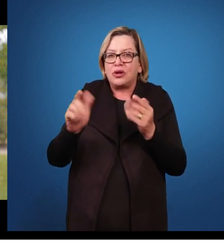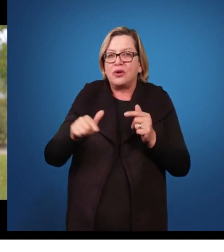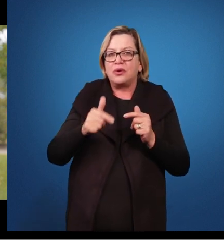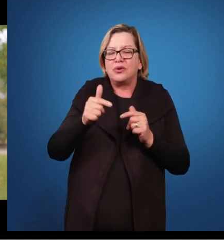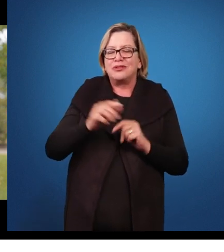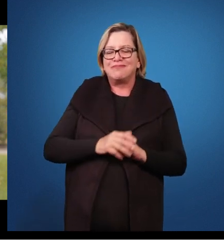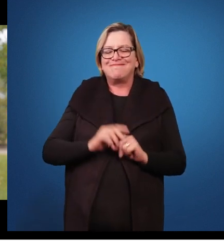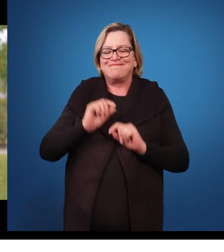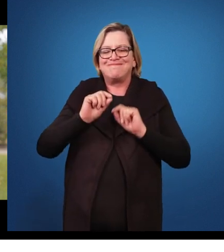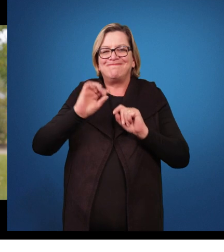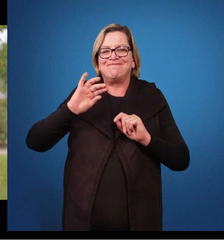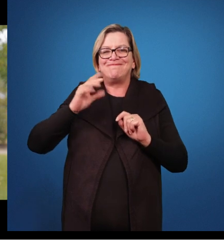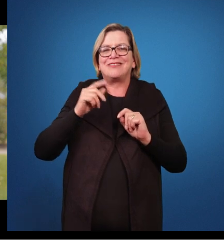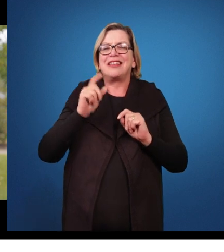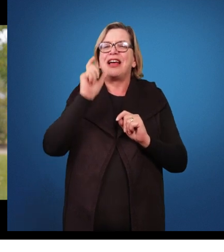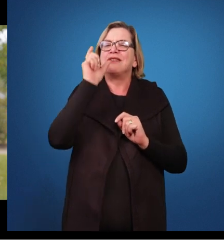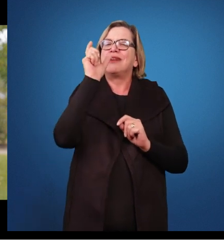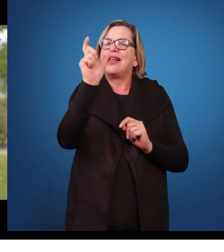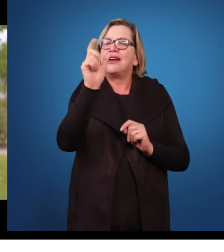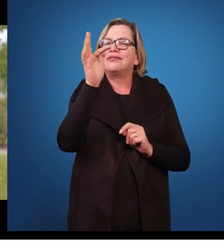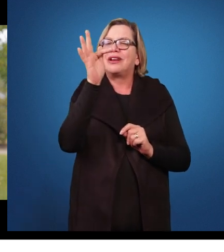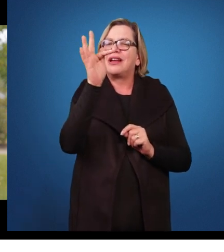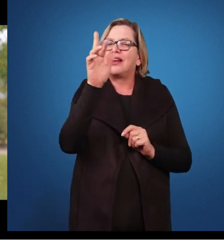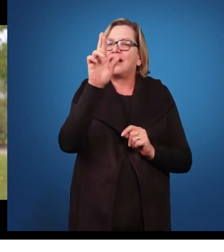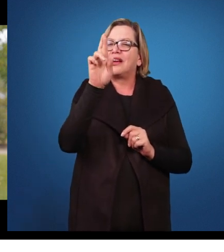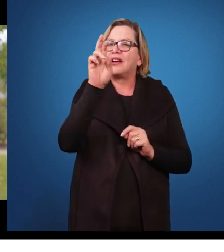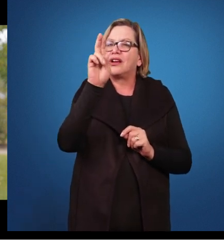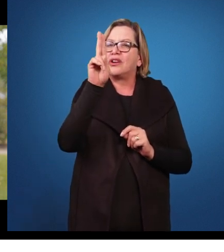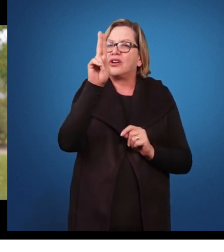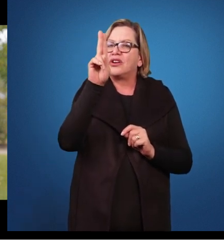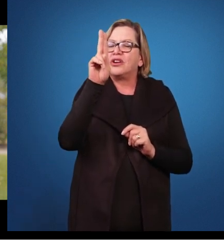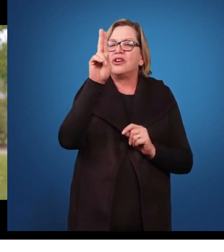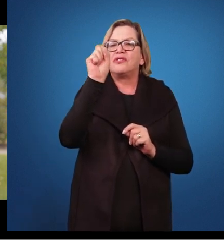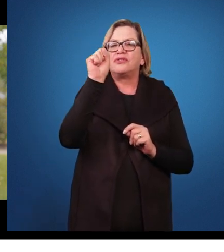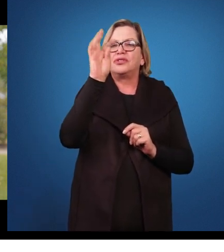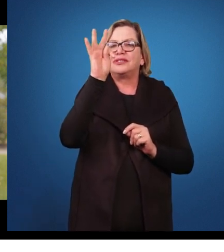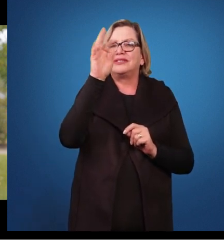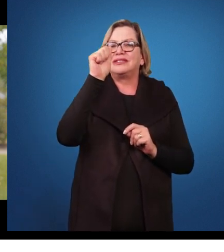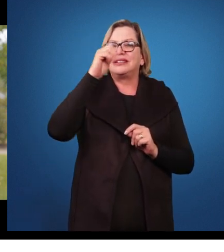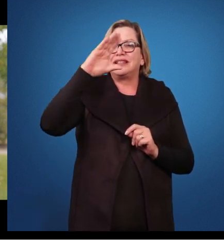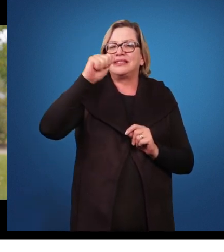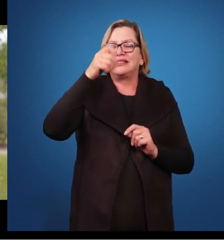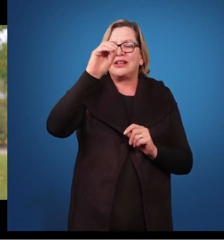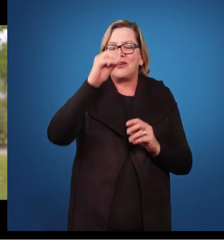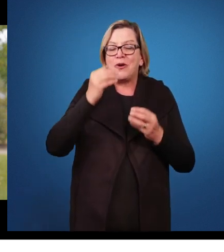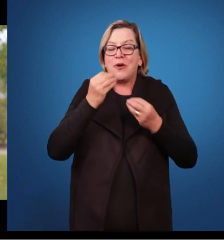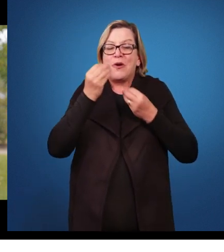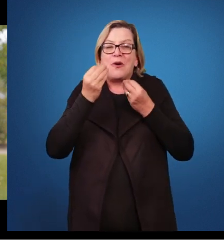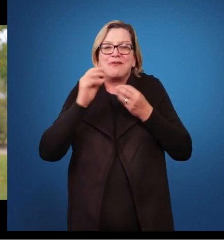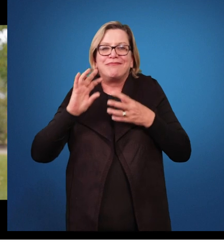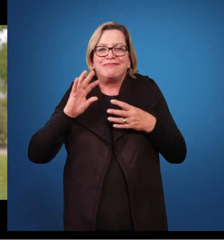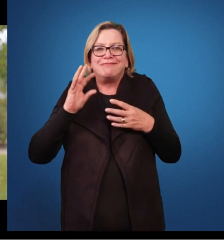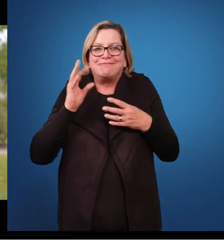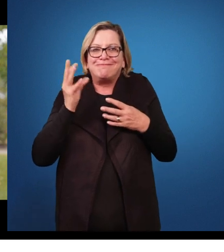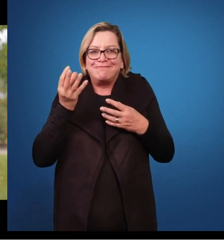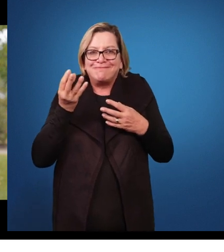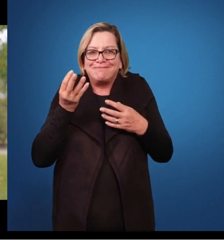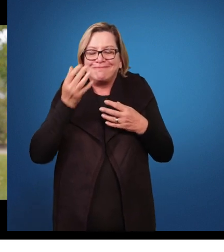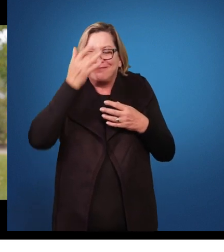Frustração. Como administrar isso? Tanto da pessoa, que tem essas características positivas que você comenta,